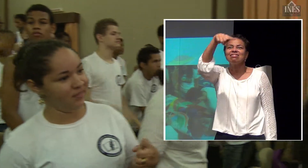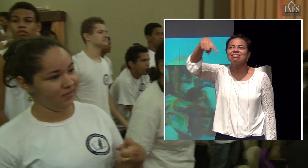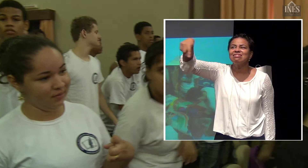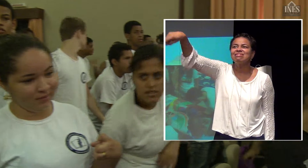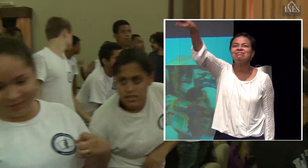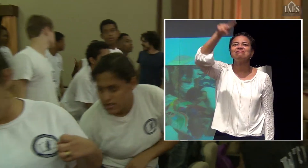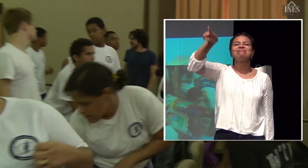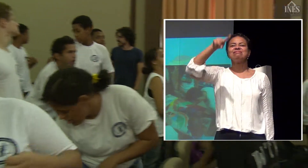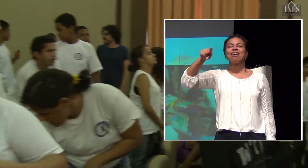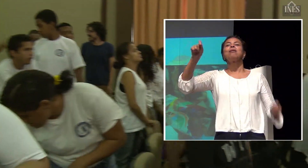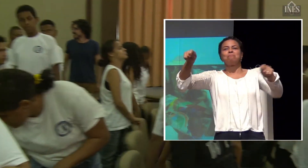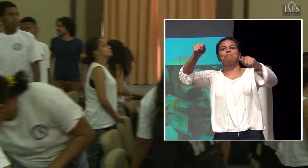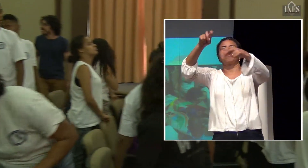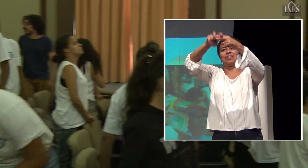Pode sentar. Pode sentar, pode sentar.